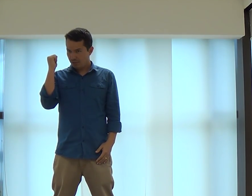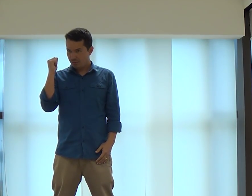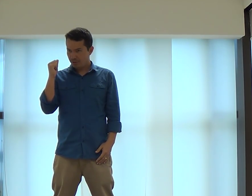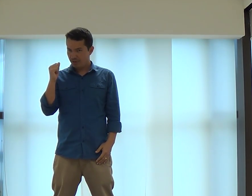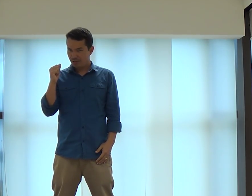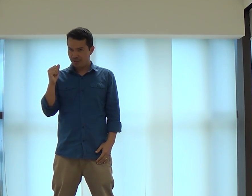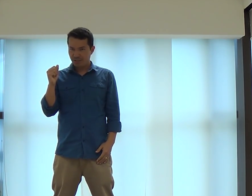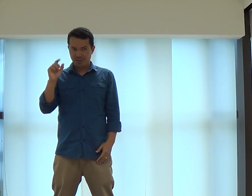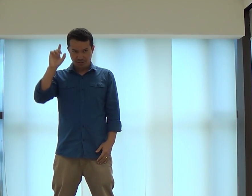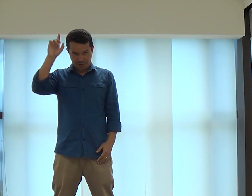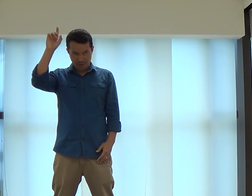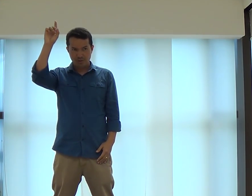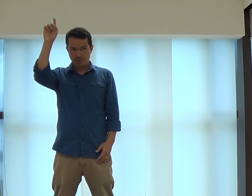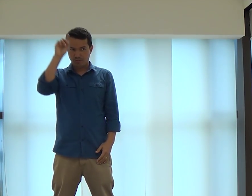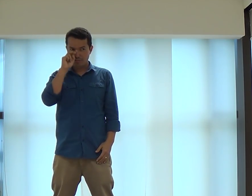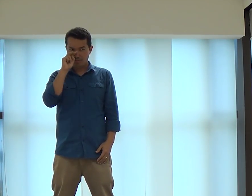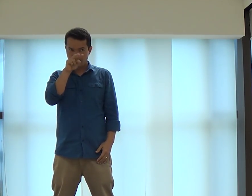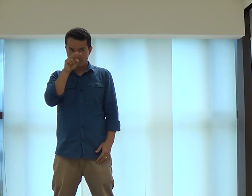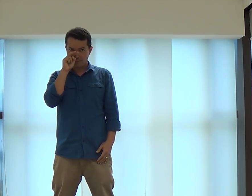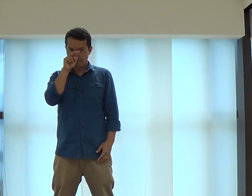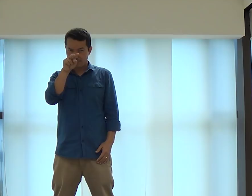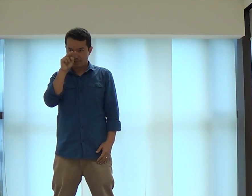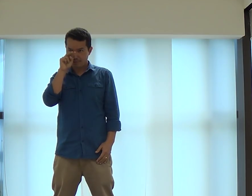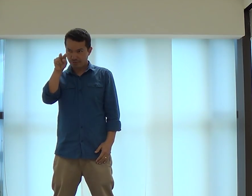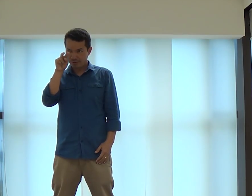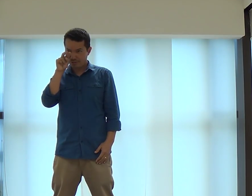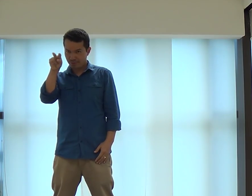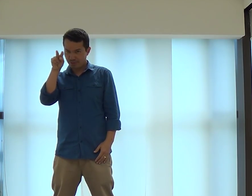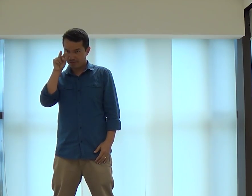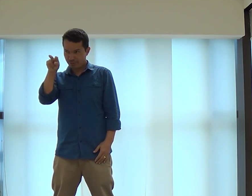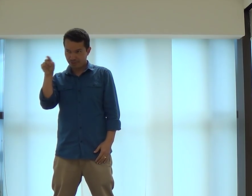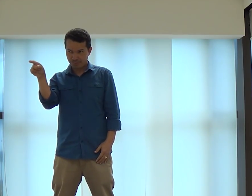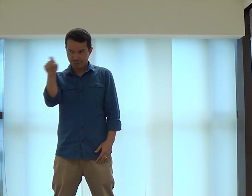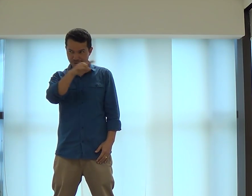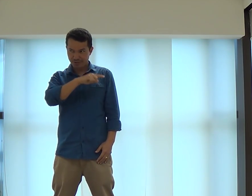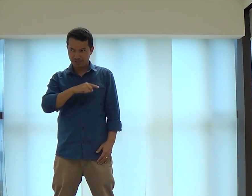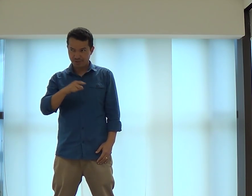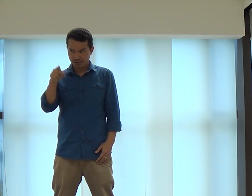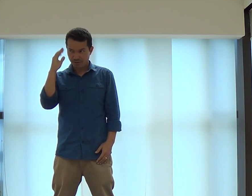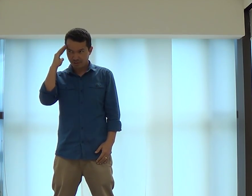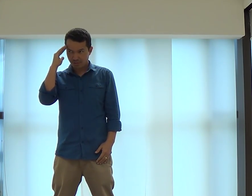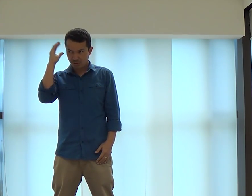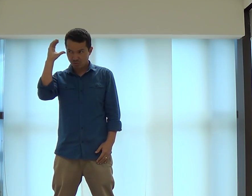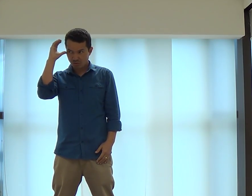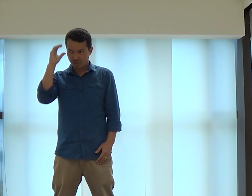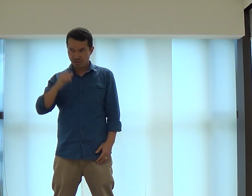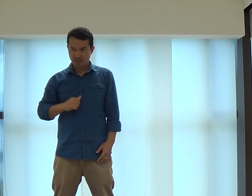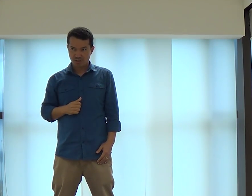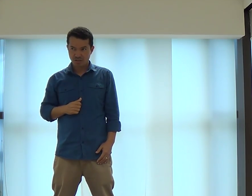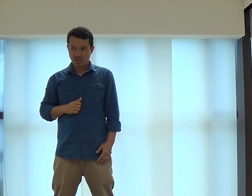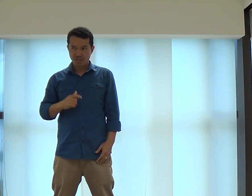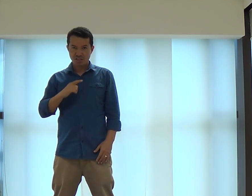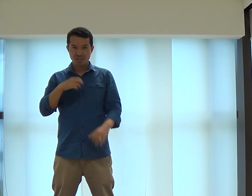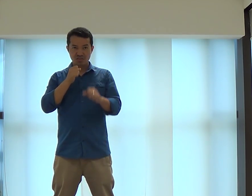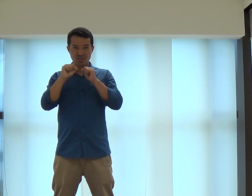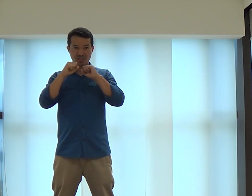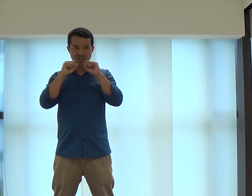Você sabia disso? Você sabe que Deus tá te vendo, né? Você sabe? Você tem consciência disso?